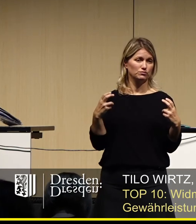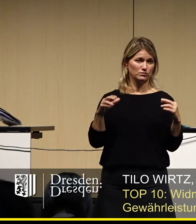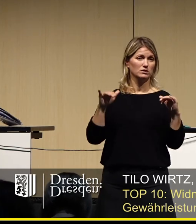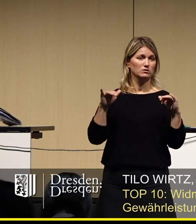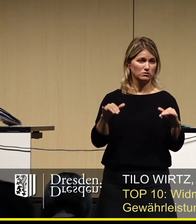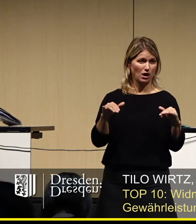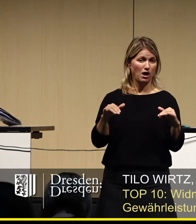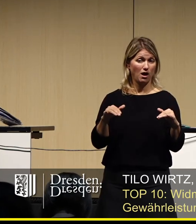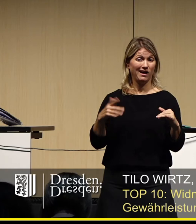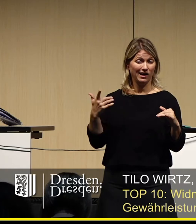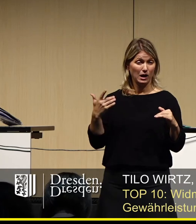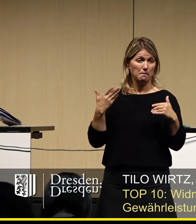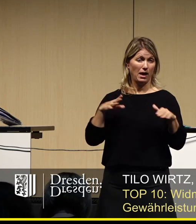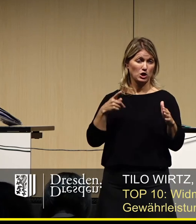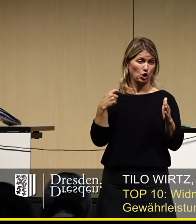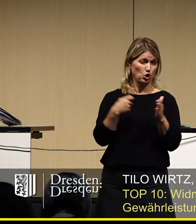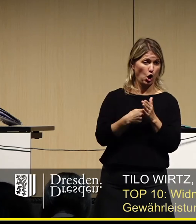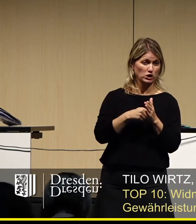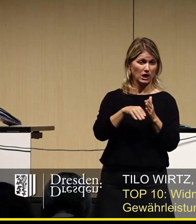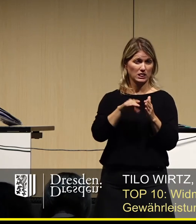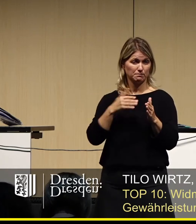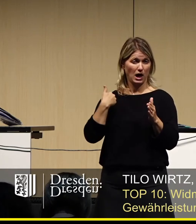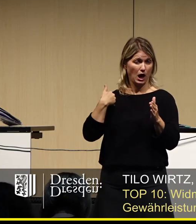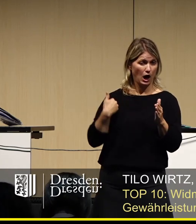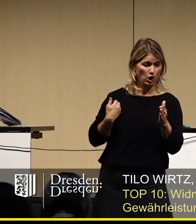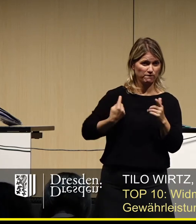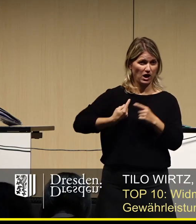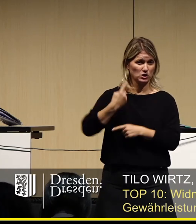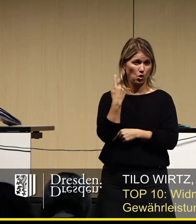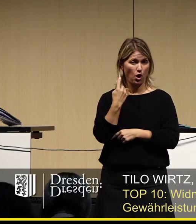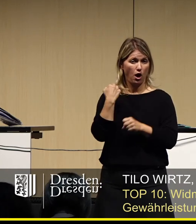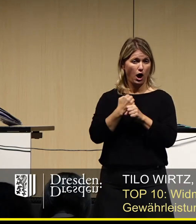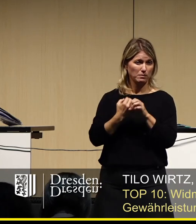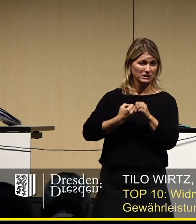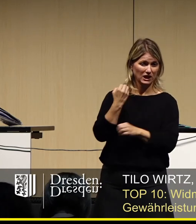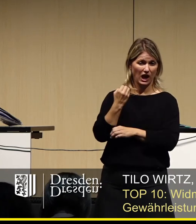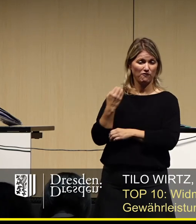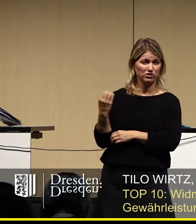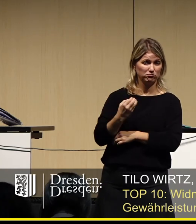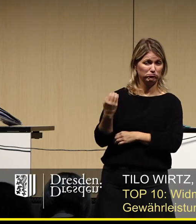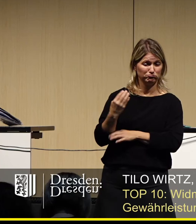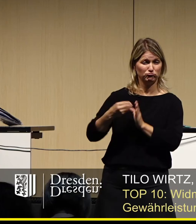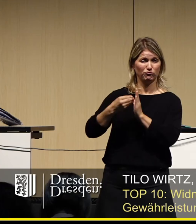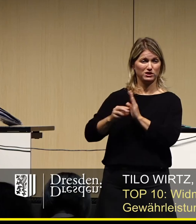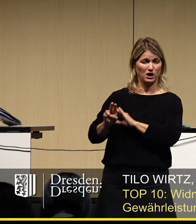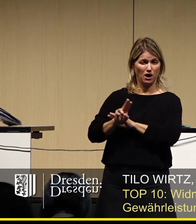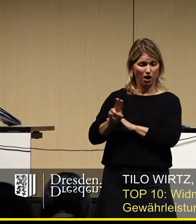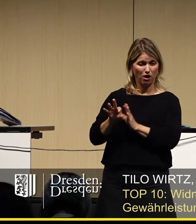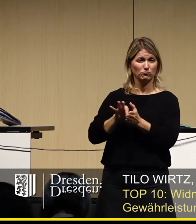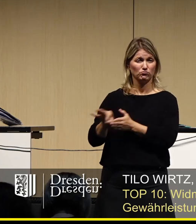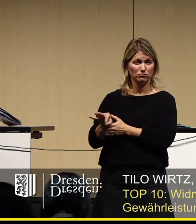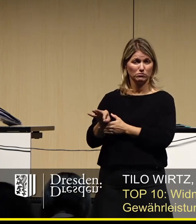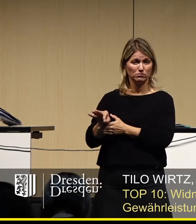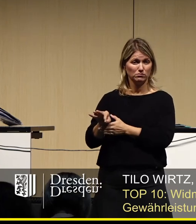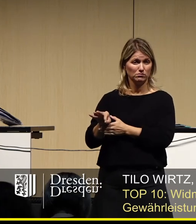Kosten auf sich zu nehmen, Aufwand zu betreiben, Arbeitskräfte vertraglich zu binden und dann aber im Prinzip